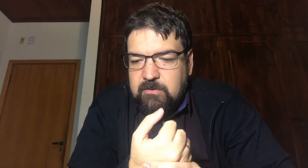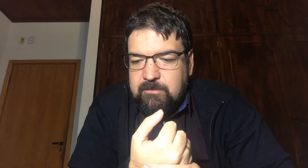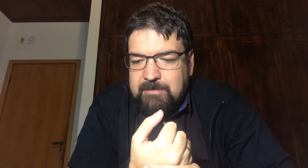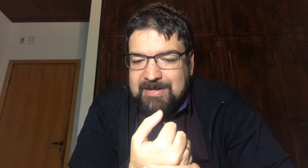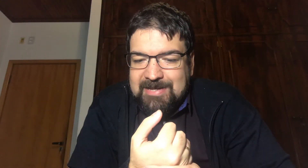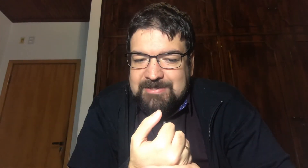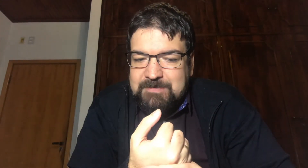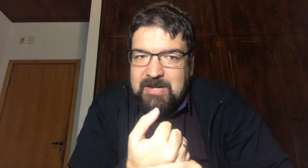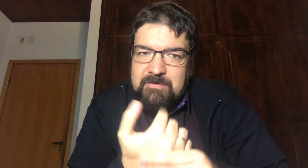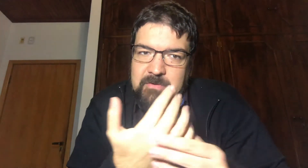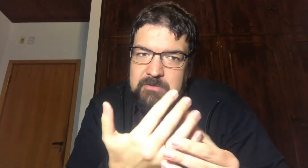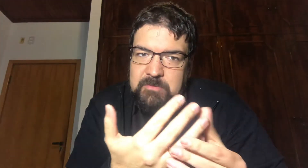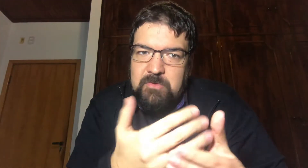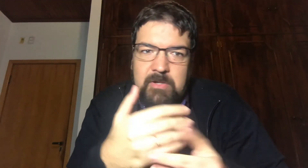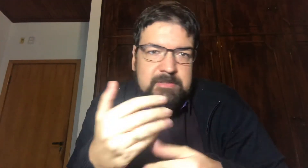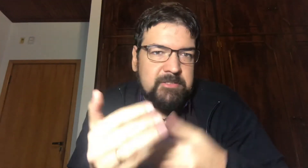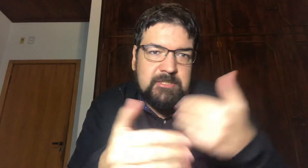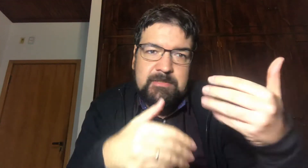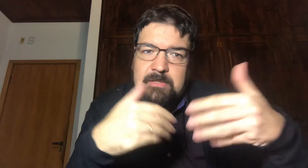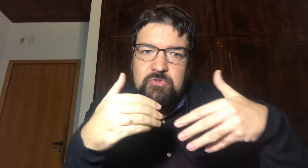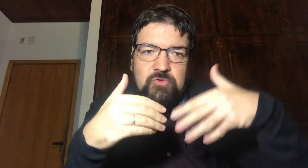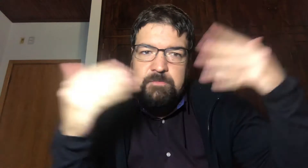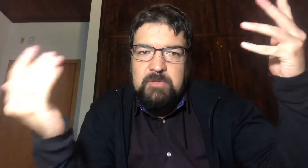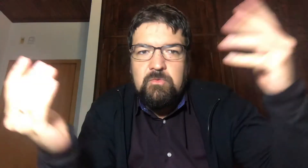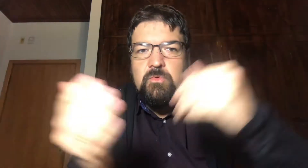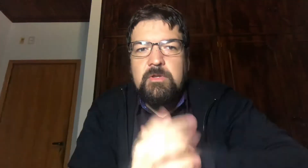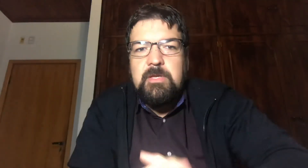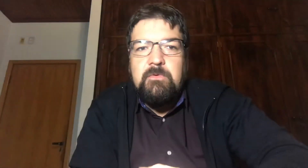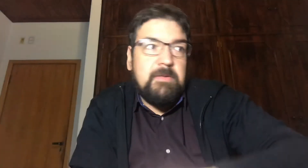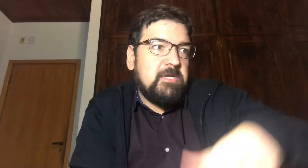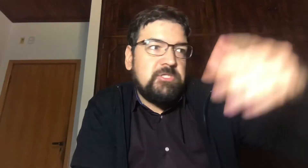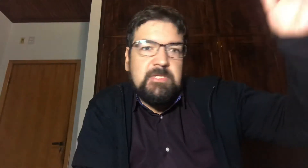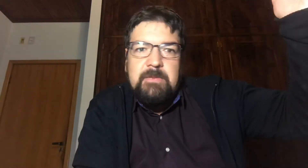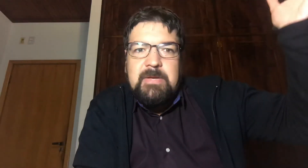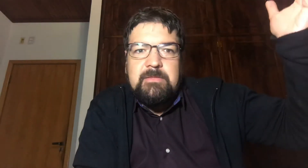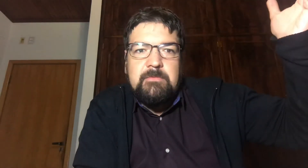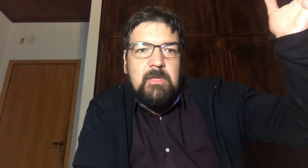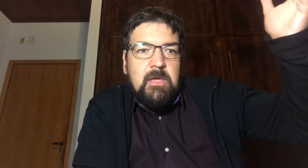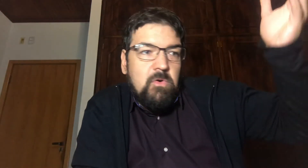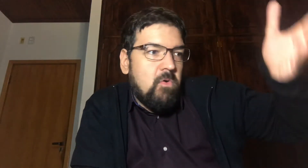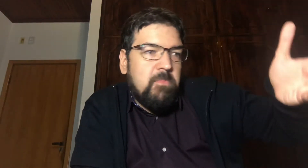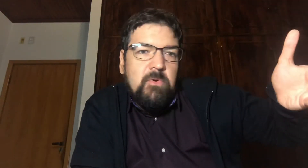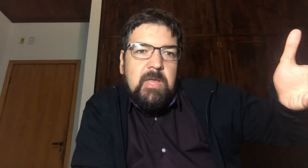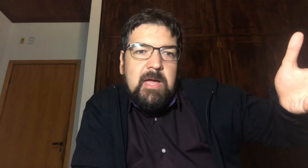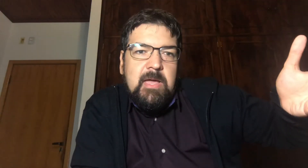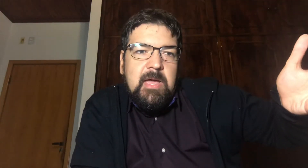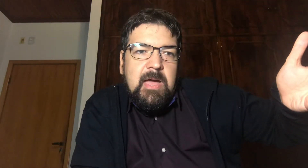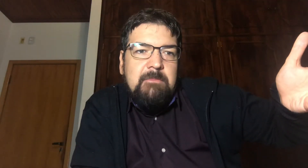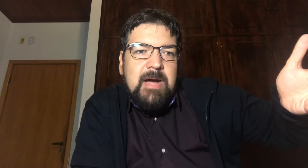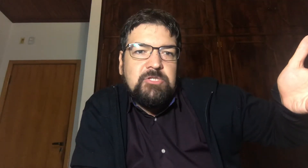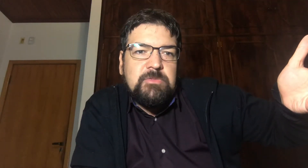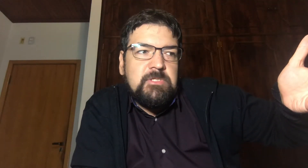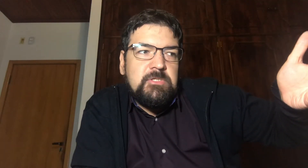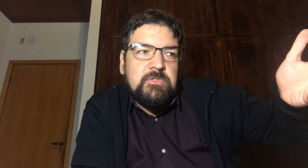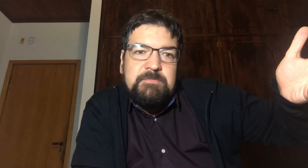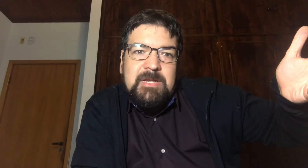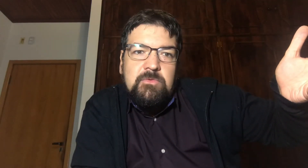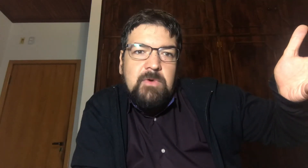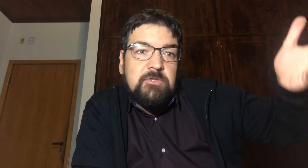Para quem esperava 4 mil dólares A gente está super no lucro Até agora Imagina quem Comprou lá Abaixo disso Esperando 4